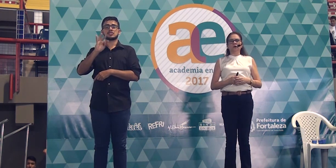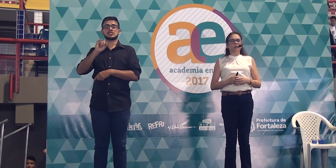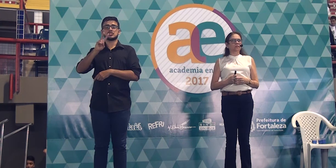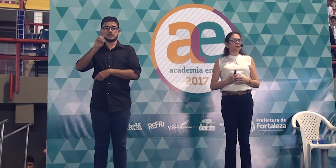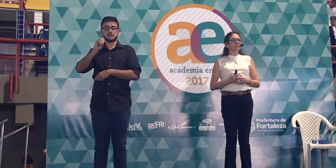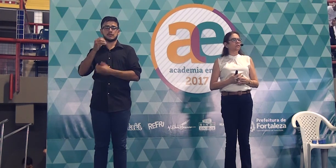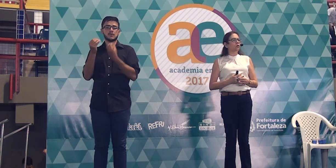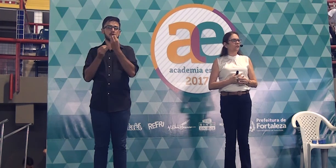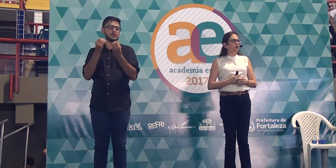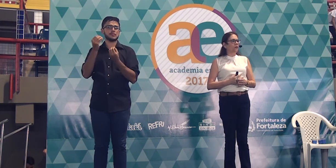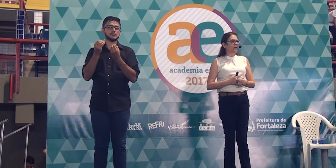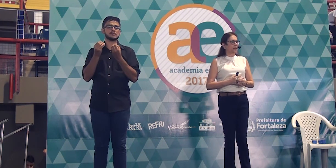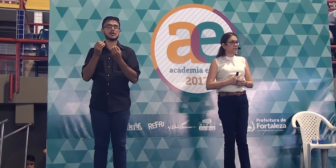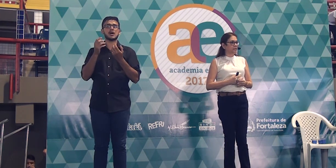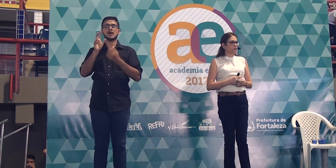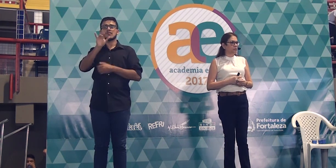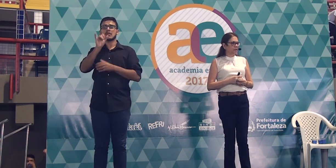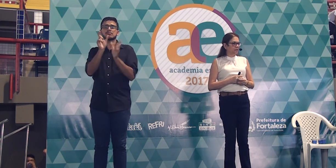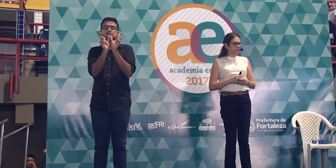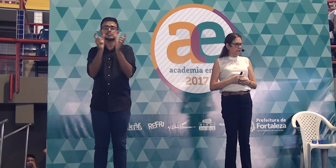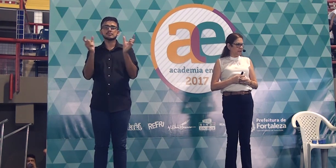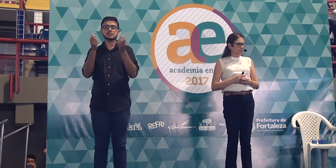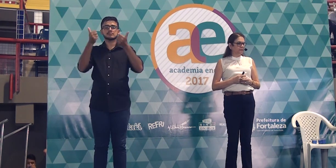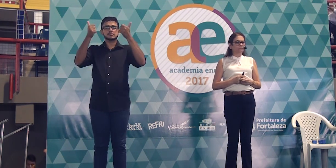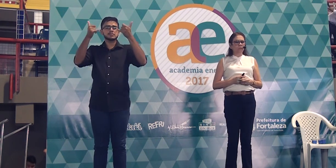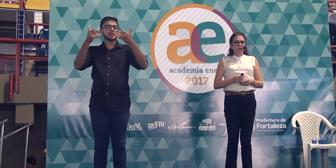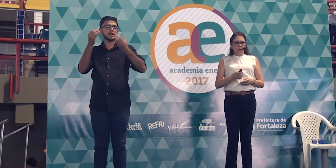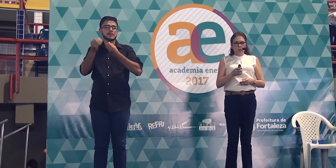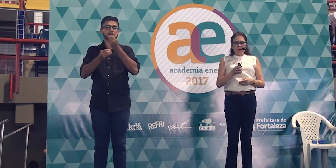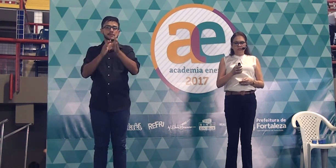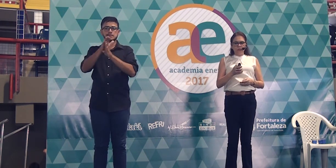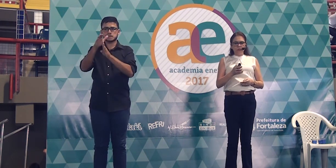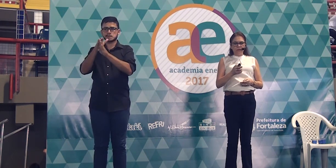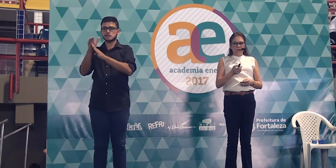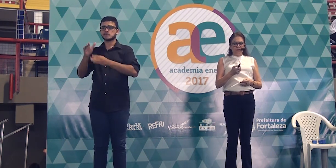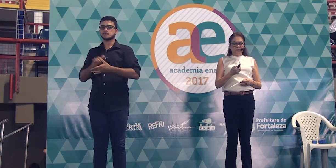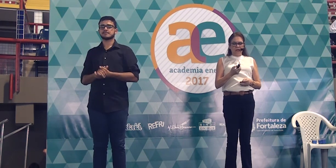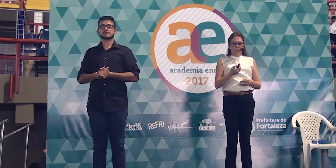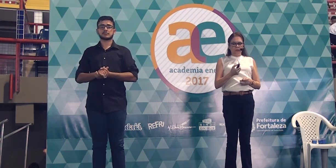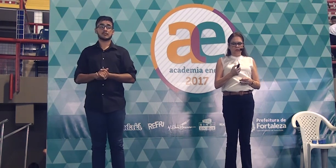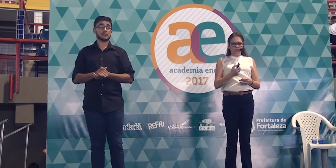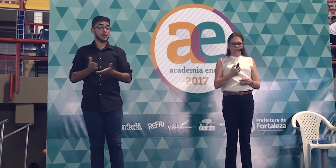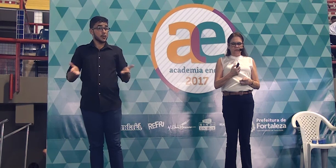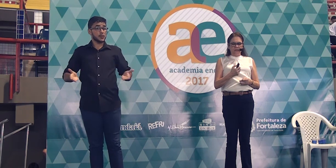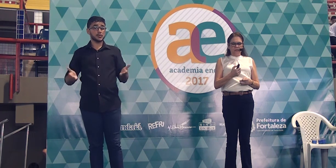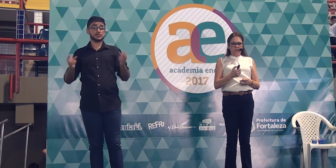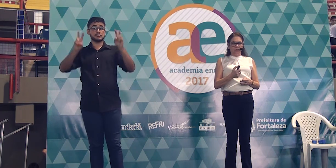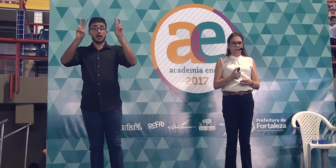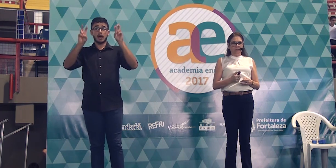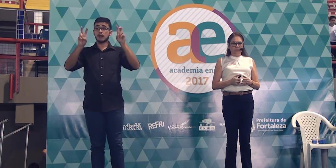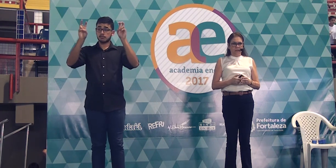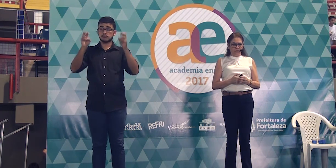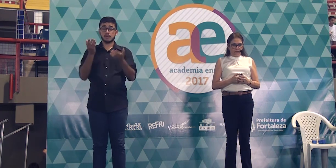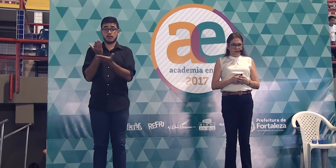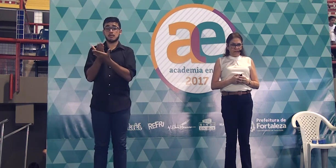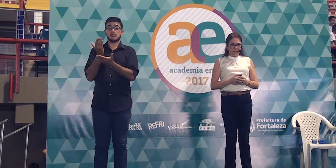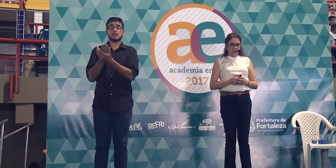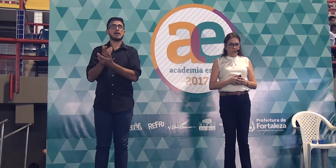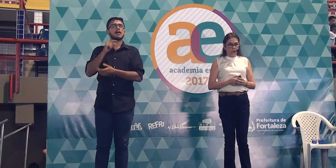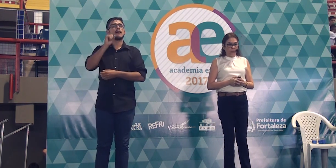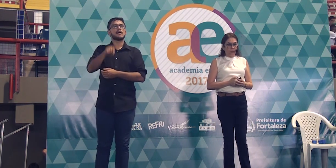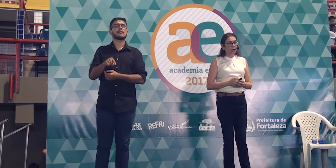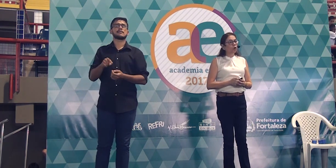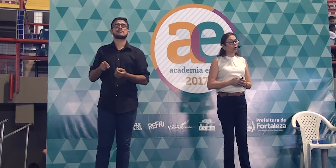passando informações conforme elas sejam necessárias. O assunto da nossa aula hoje, vocês estão percebendo,